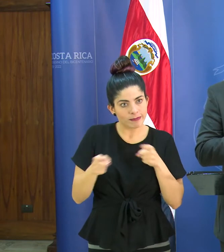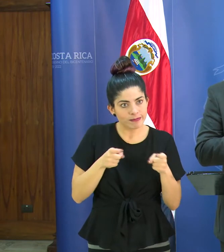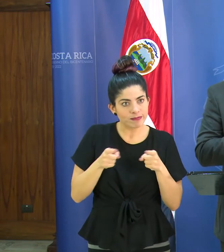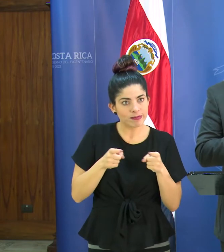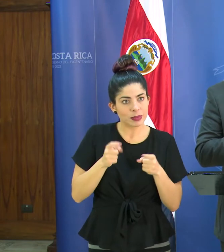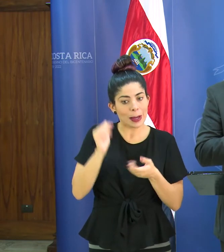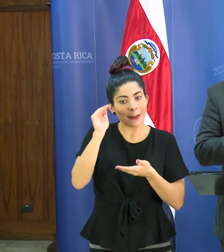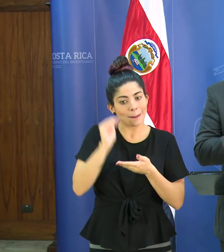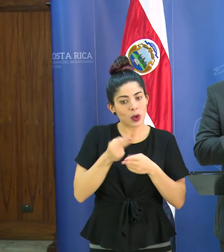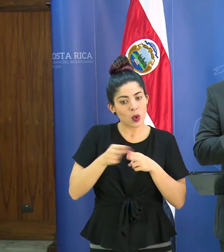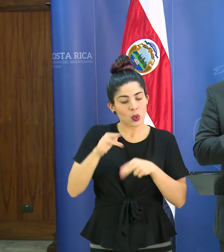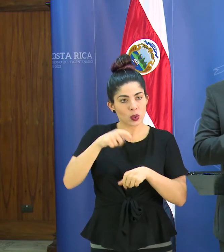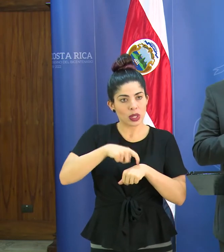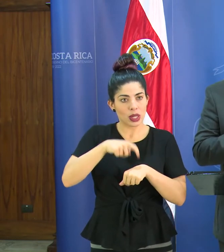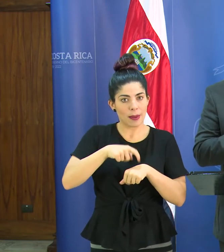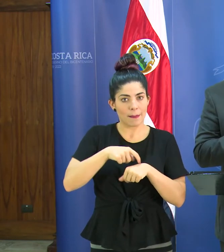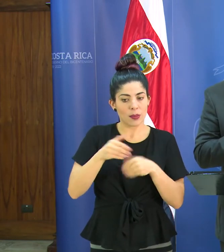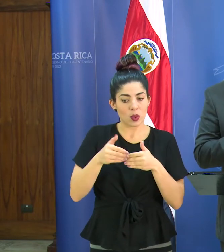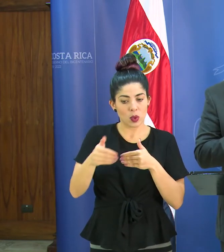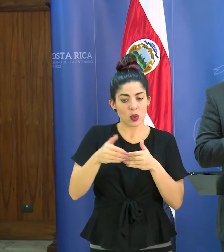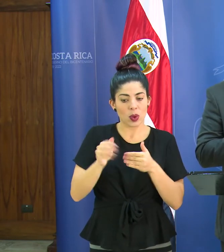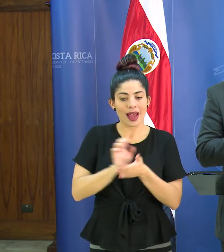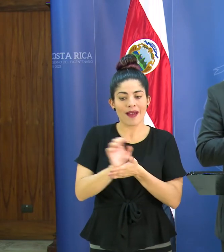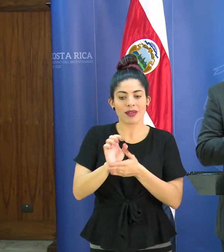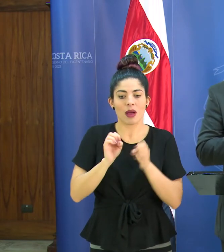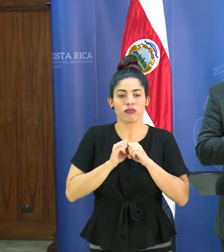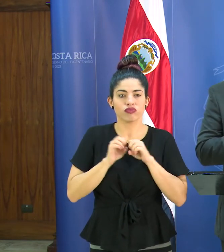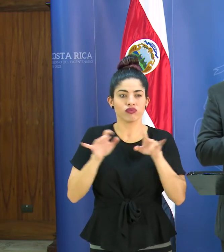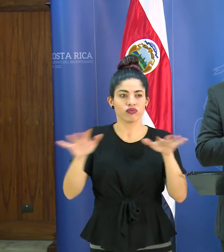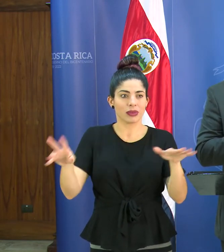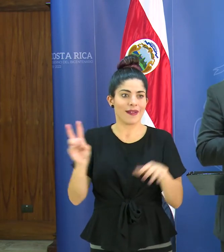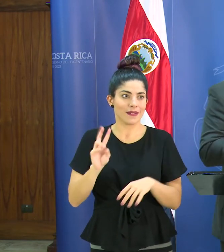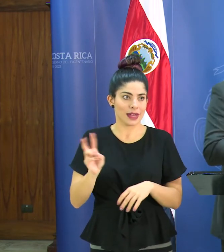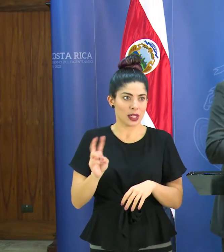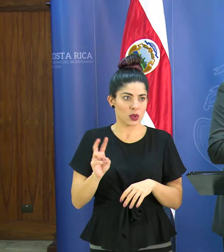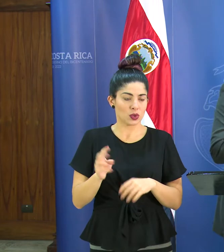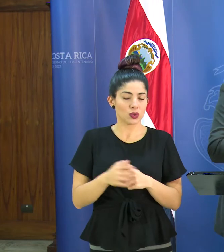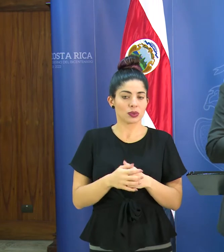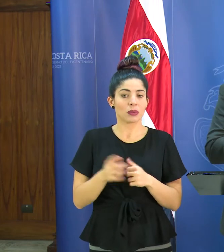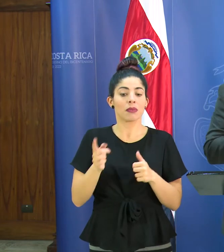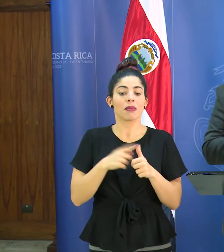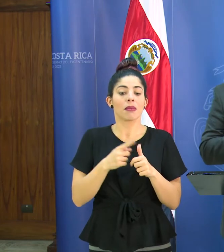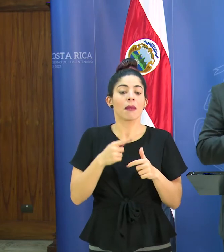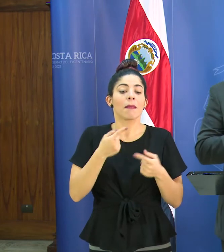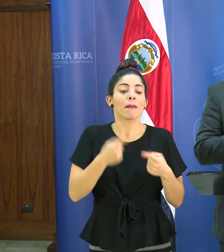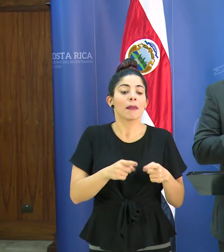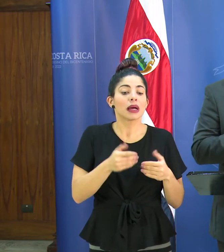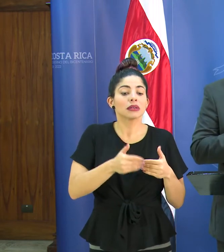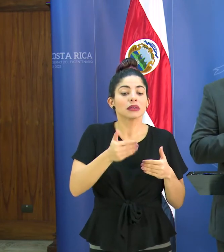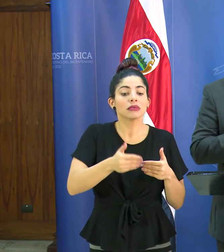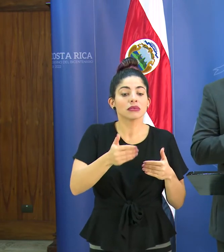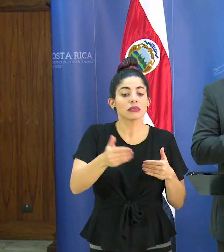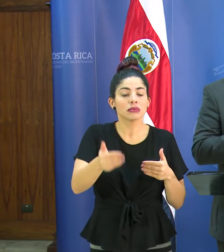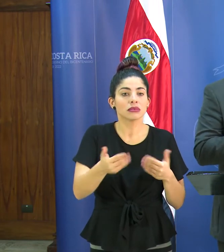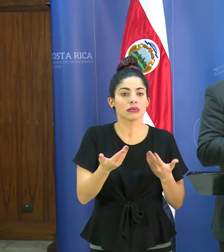periodo la propagación del virus hasta que pase lo que tendría que pasar en términos de la parte